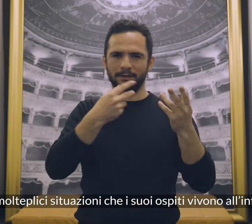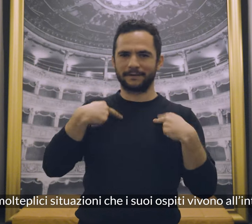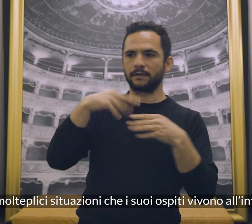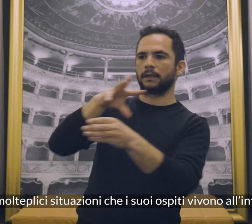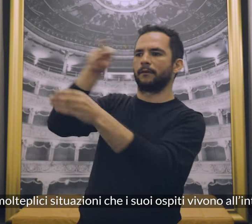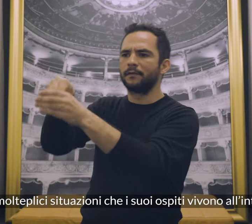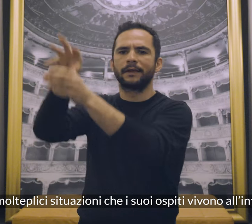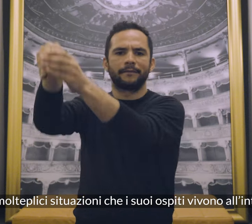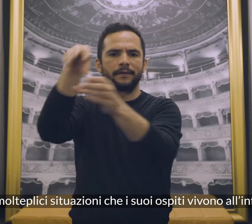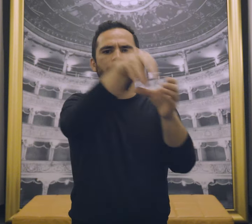all'interno.